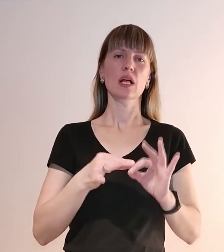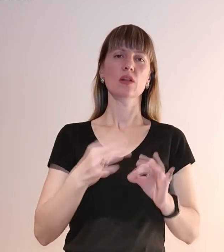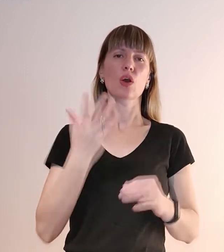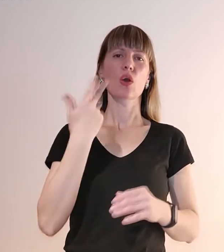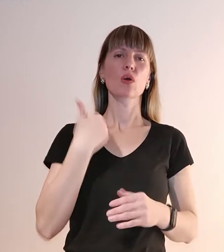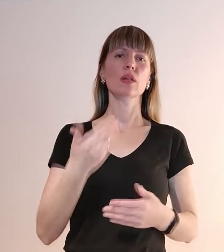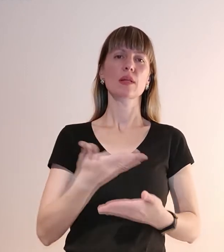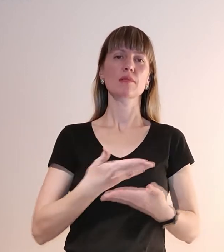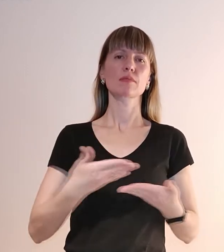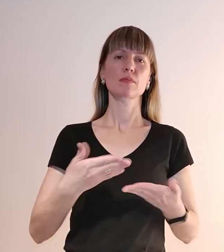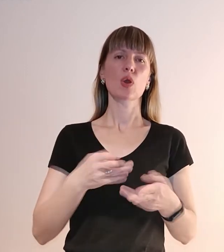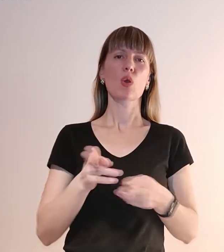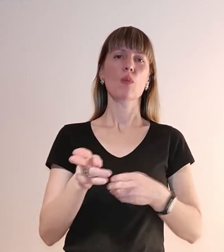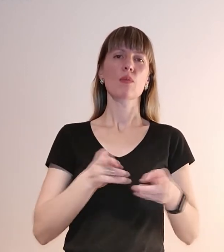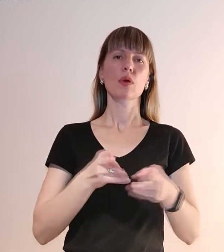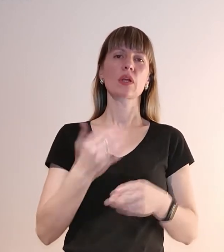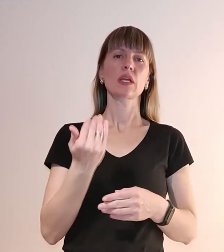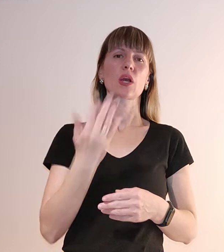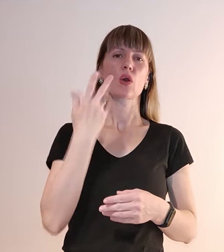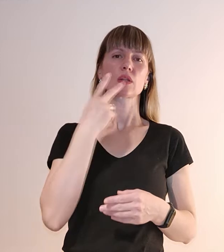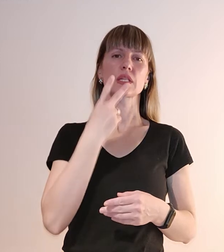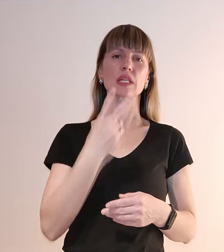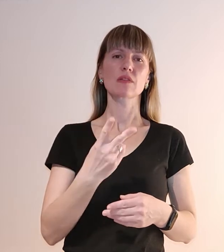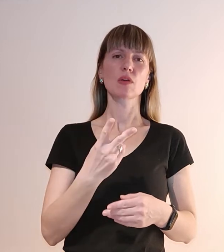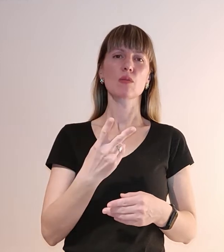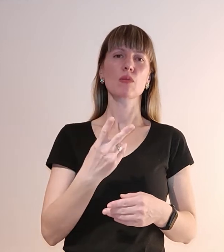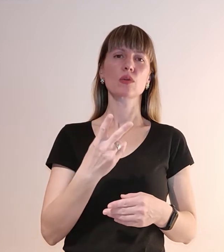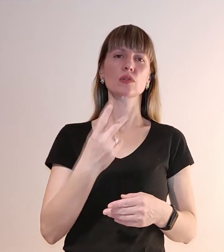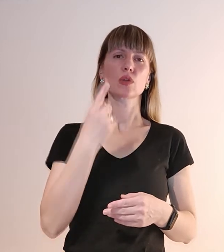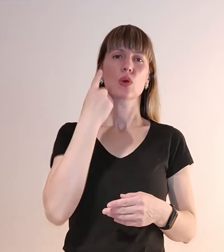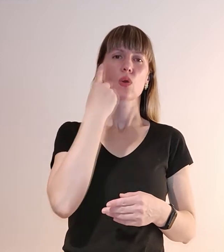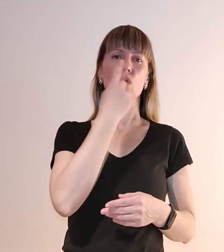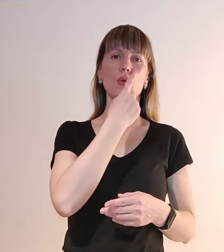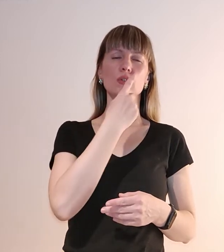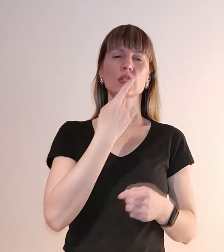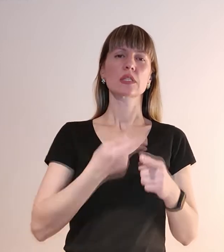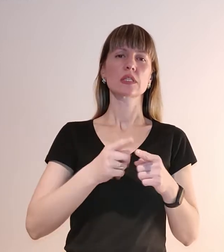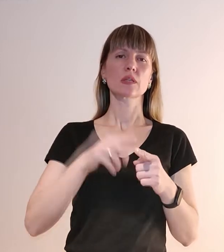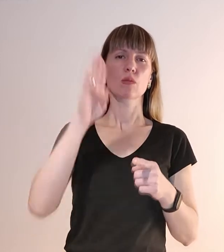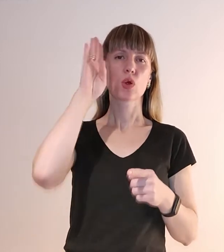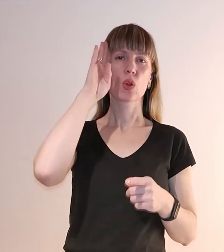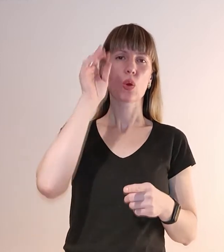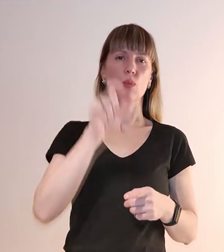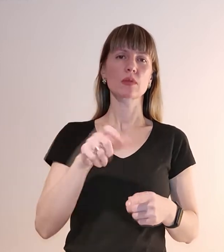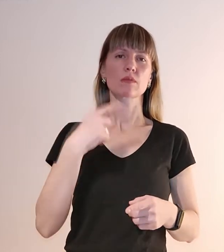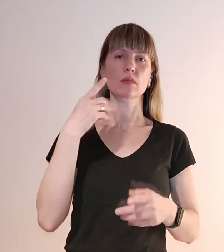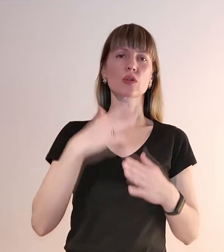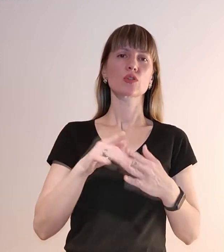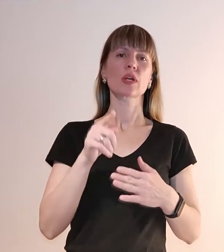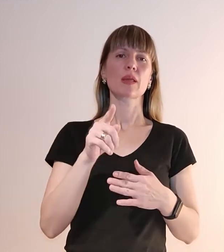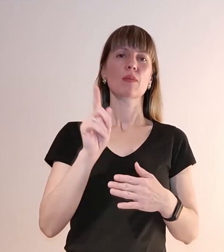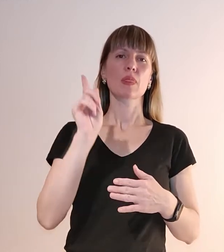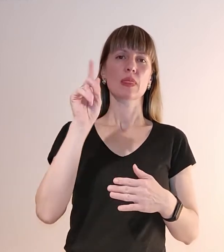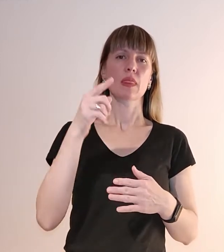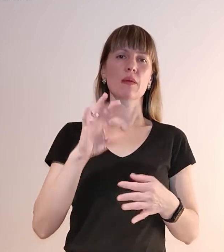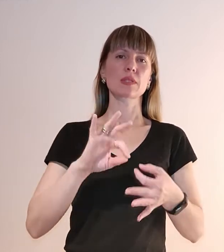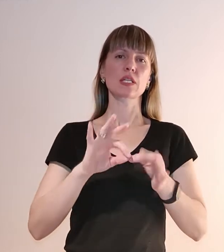поперуємо їх, коли дивимося очі цим хлопцям і розумімо, що їм там на багато складніше, ще